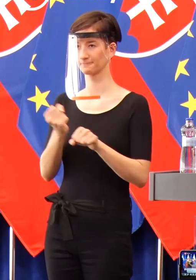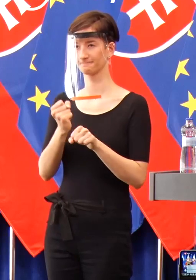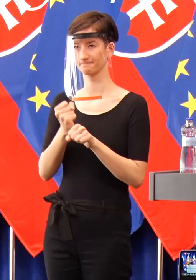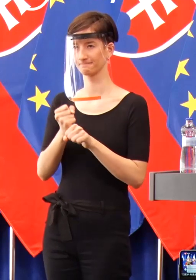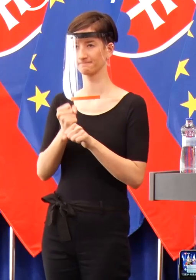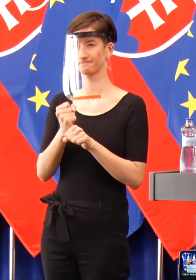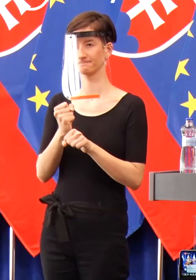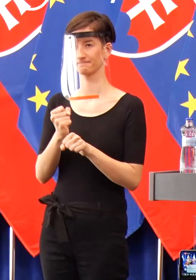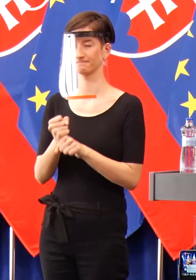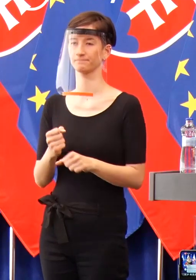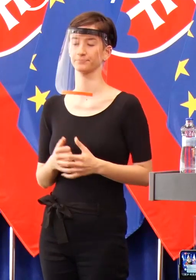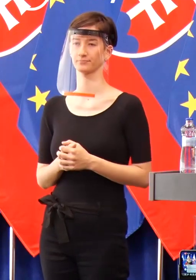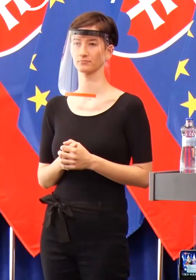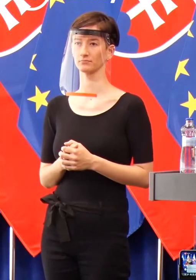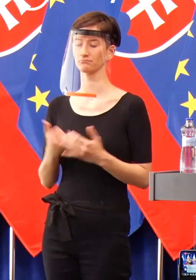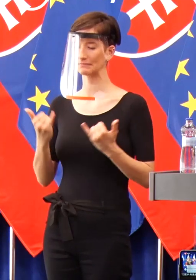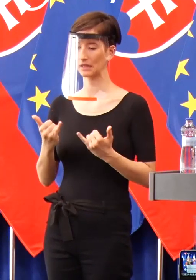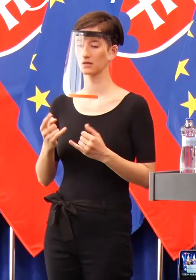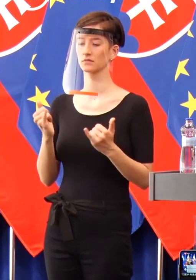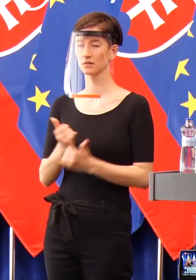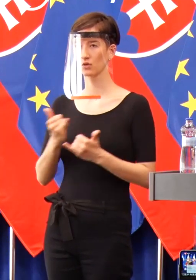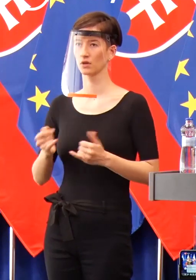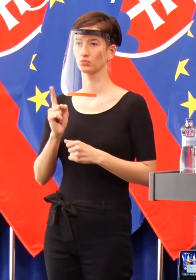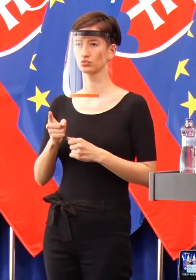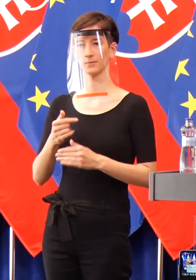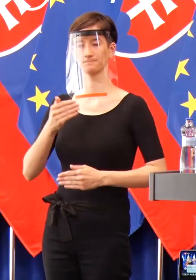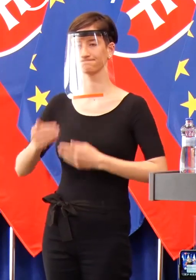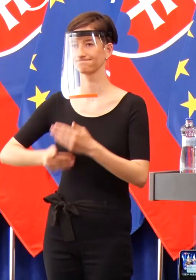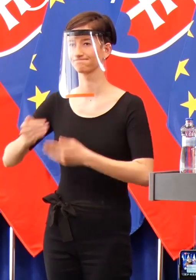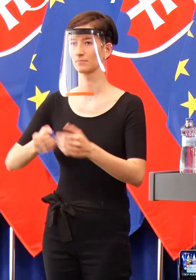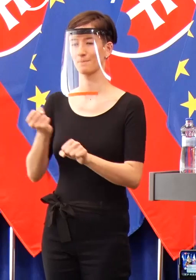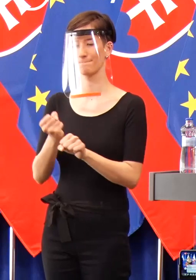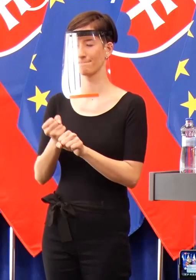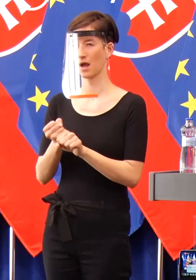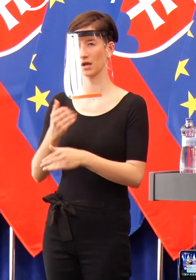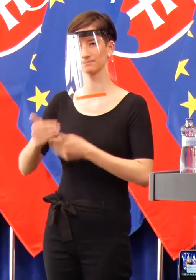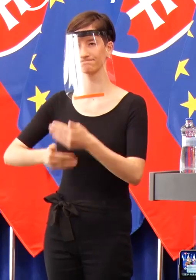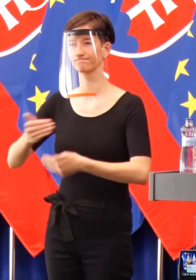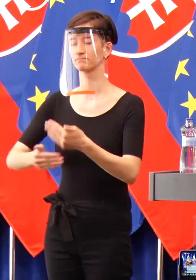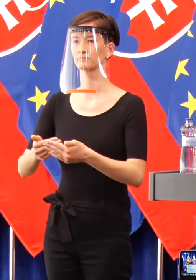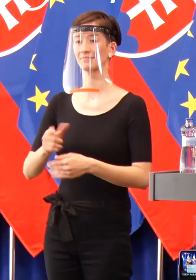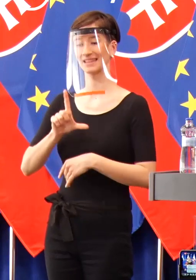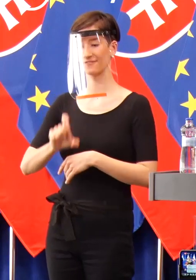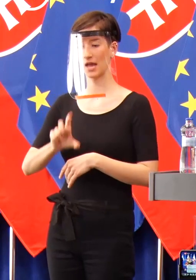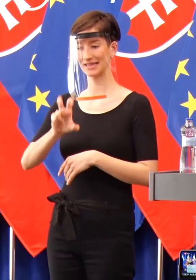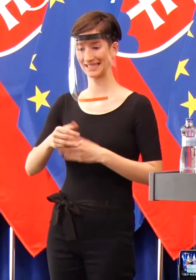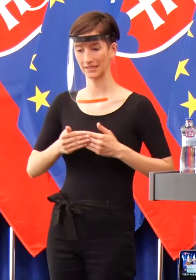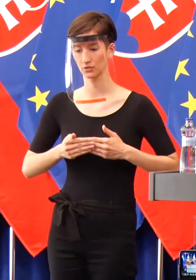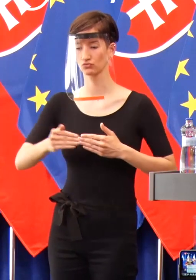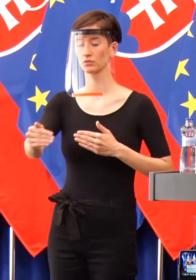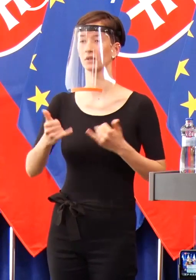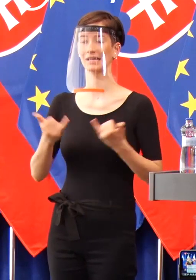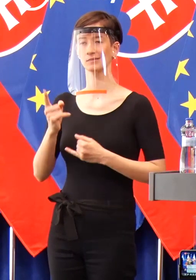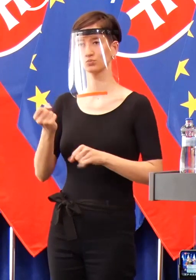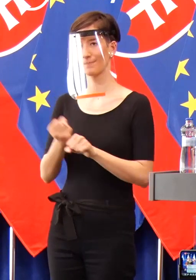teraz treba naozaj zabrať. Naozaj si myslím, že najbližšie 2-3 týždne ukážu na tom, ako Slovensko na tom je